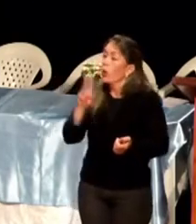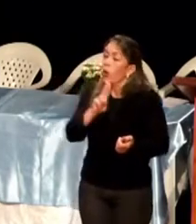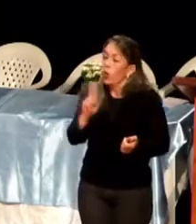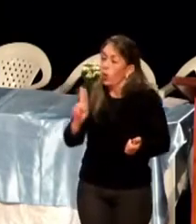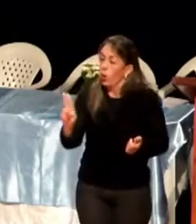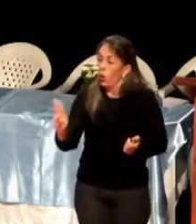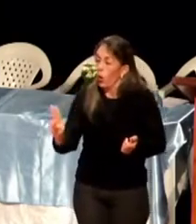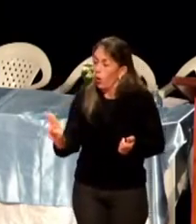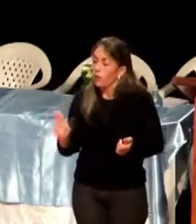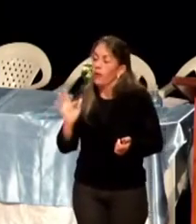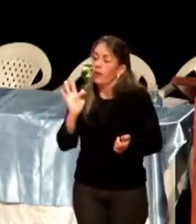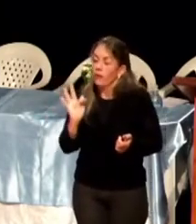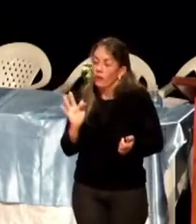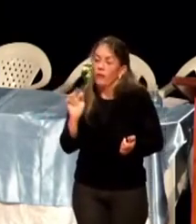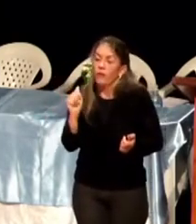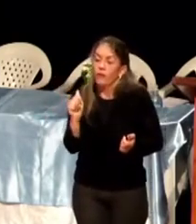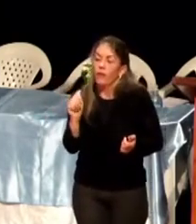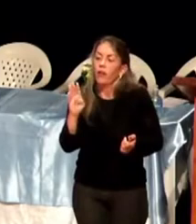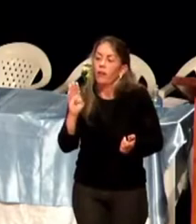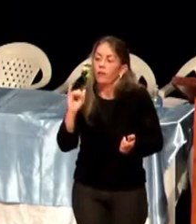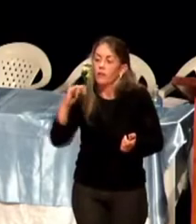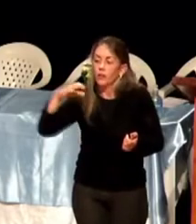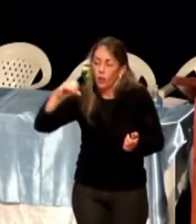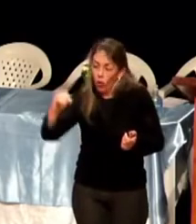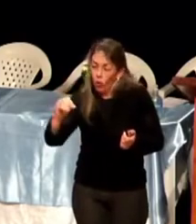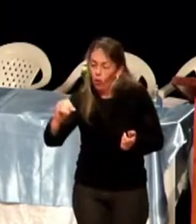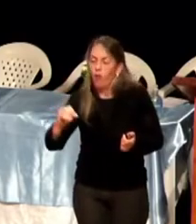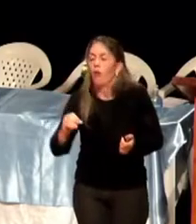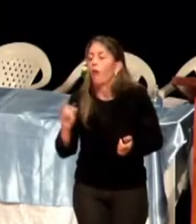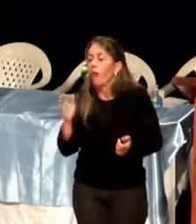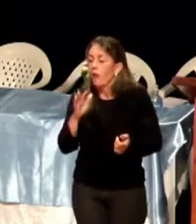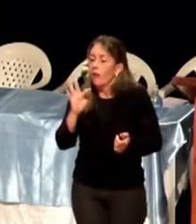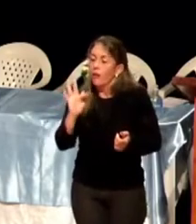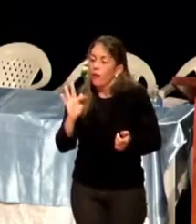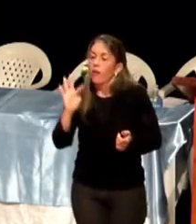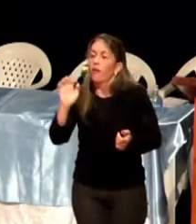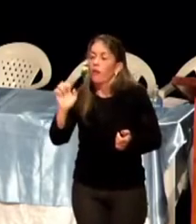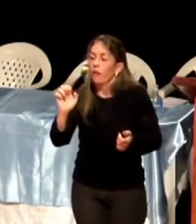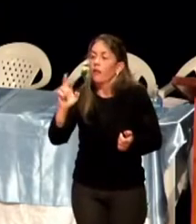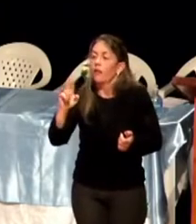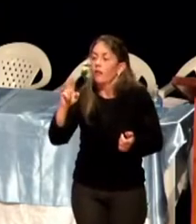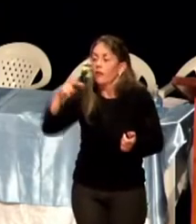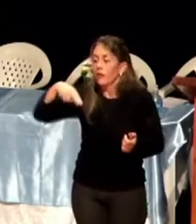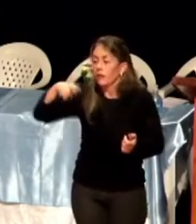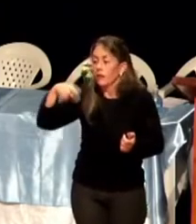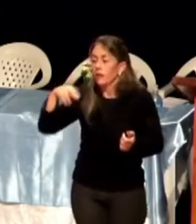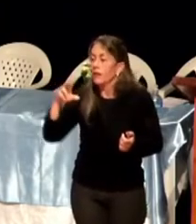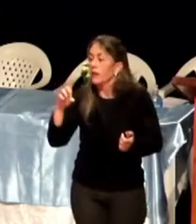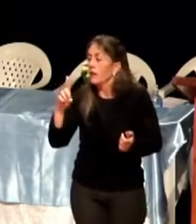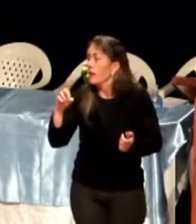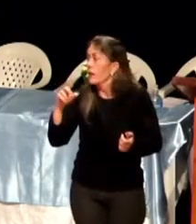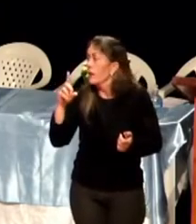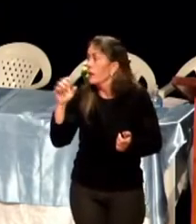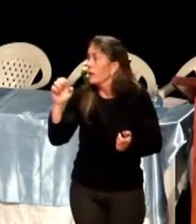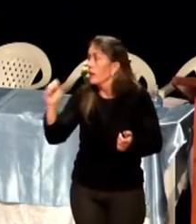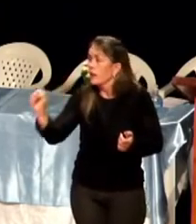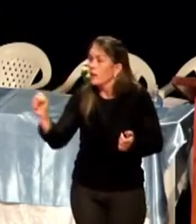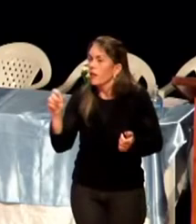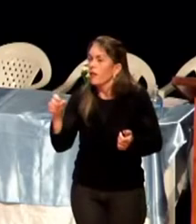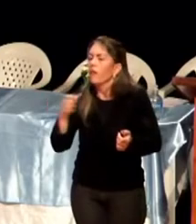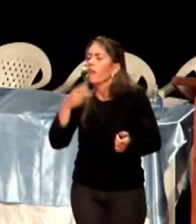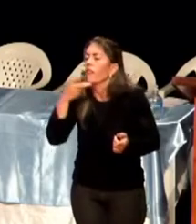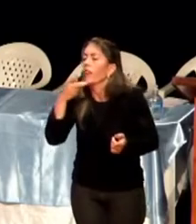Fábio também falou Fábio, mas esqueceu do Fernando. Mas eu falo Fernandes para ele lembrar. E quantas vezes eu falei Fábio Fernandes? Várias.